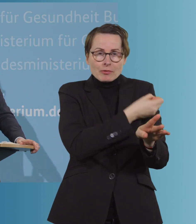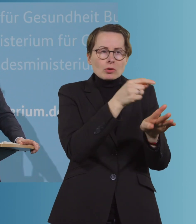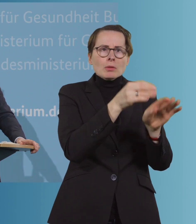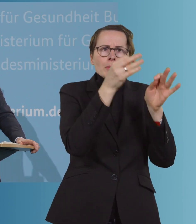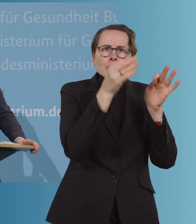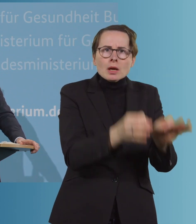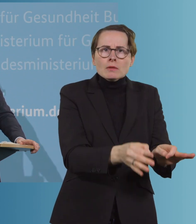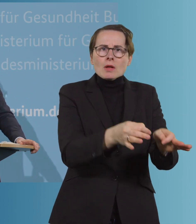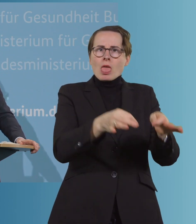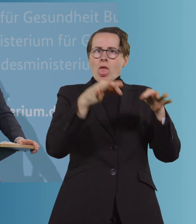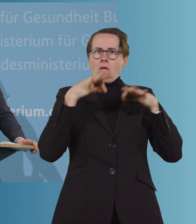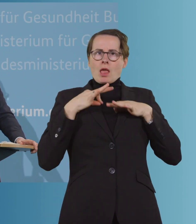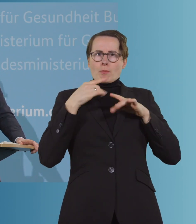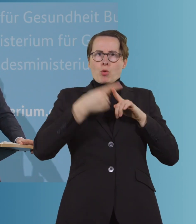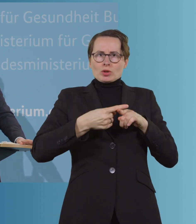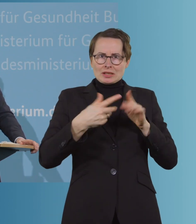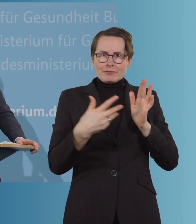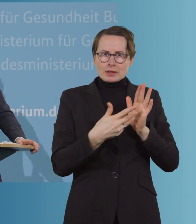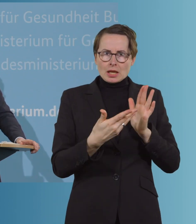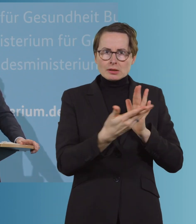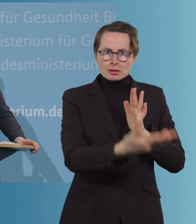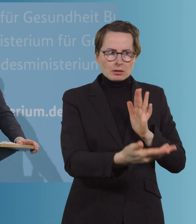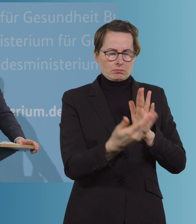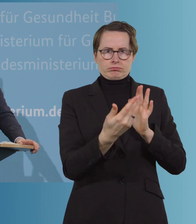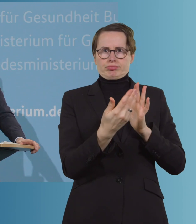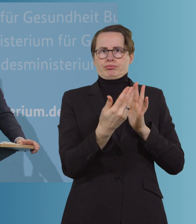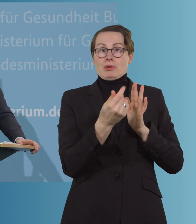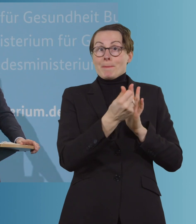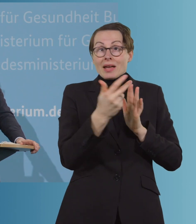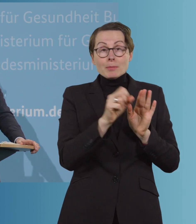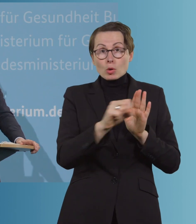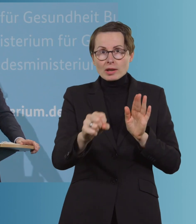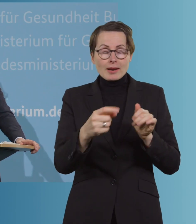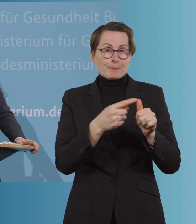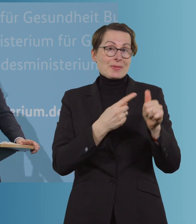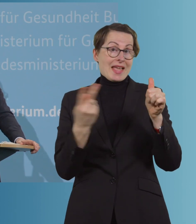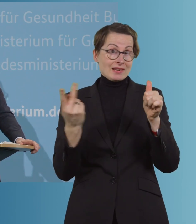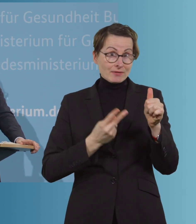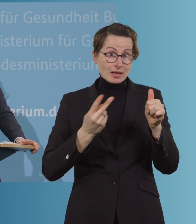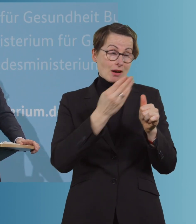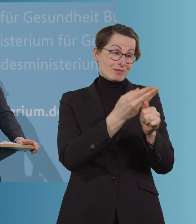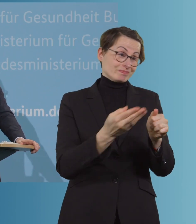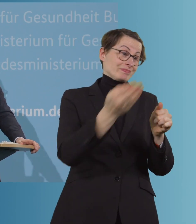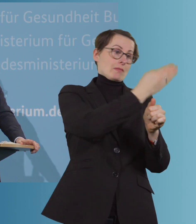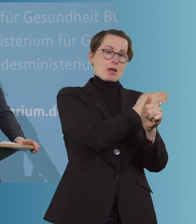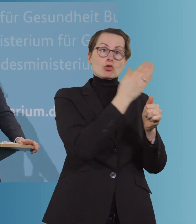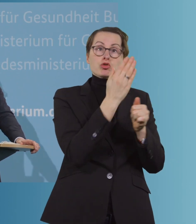jetzt positiv getestet worden sind. Es gibt mehrere Varianten. Es kann sein, dass sie vor vielen Wochen schon infiziert waren, unerkannt